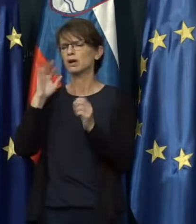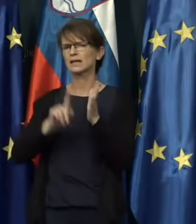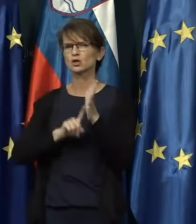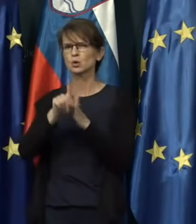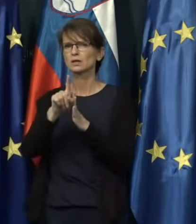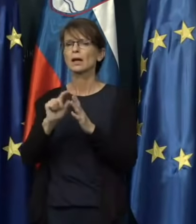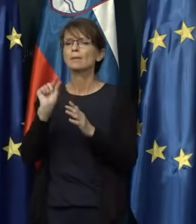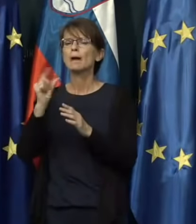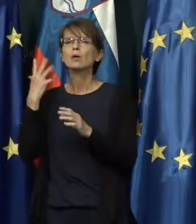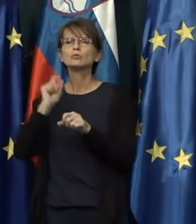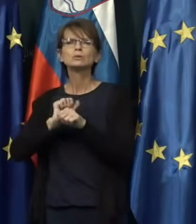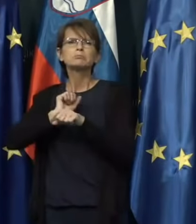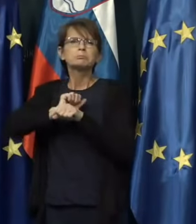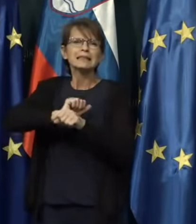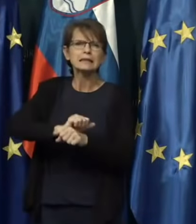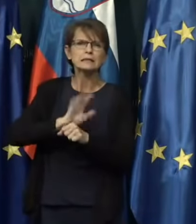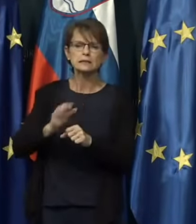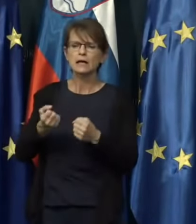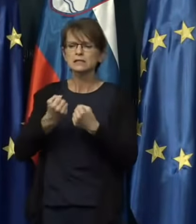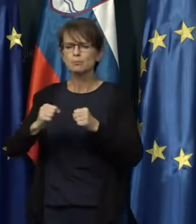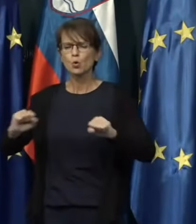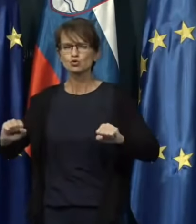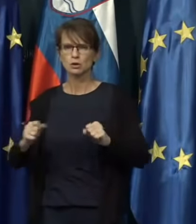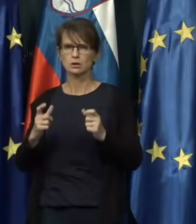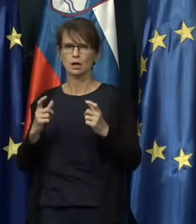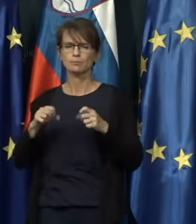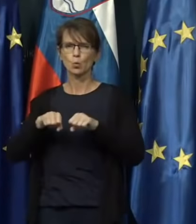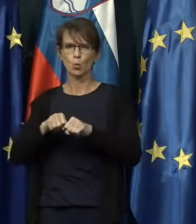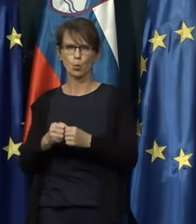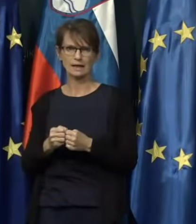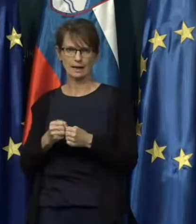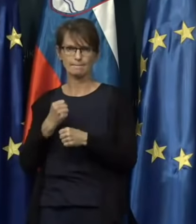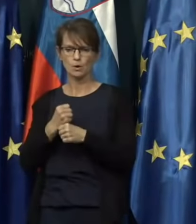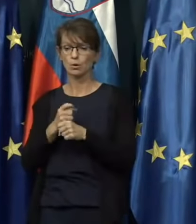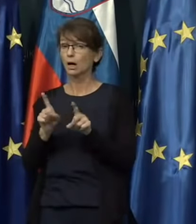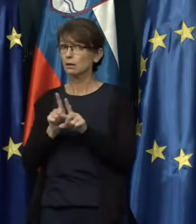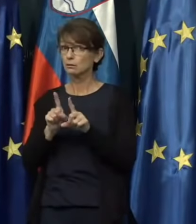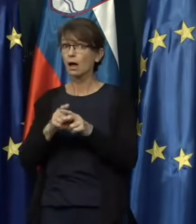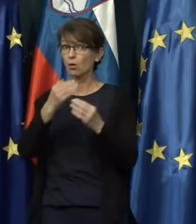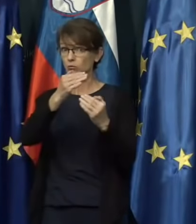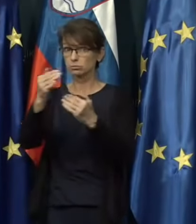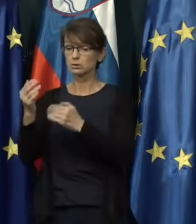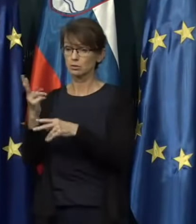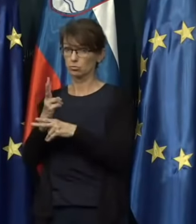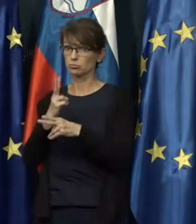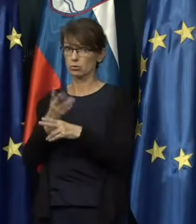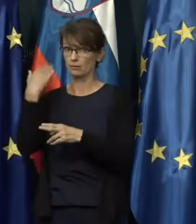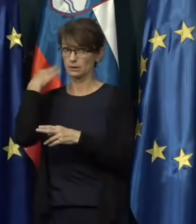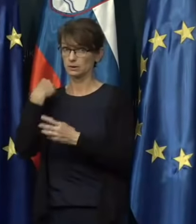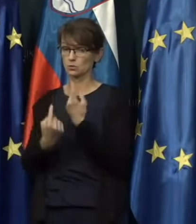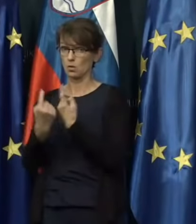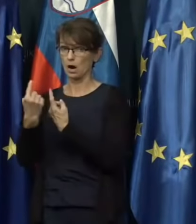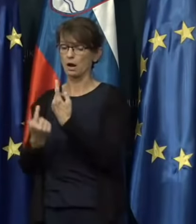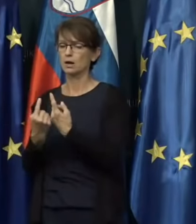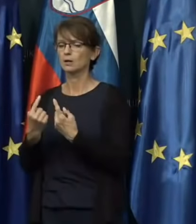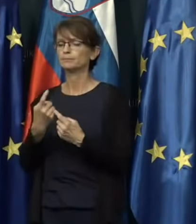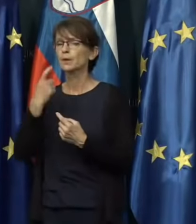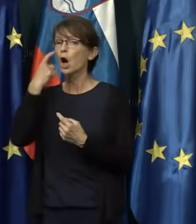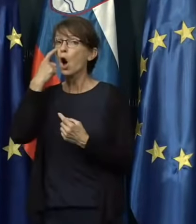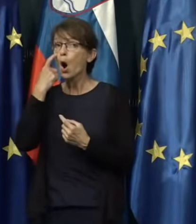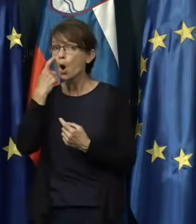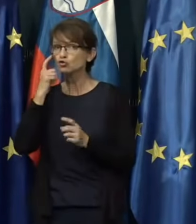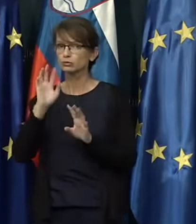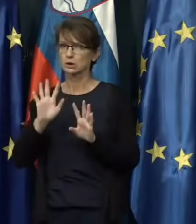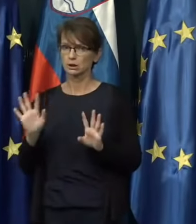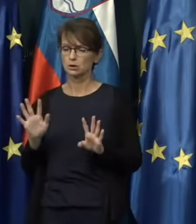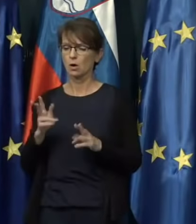sproščanje ukrepov, dogajali so se enako tudi v sosednih državah in očitno sveda